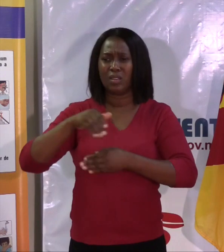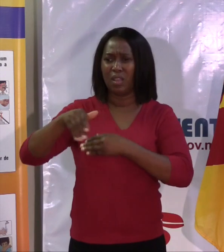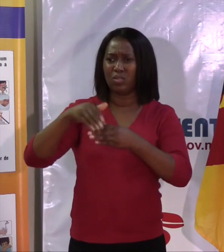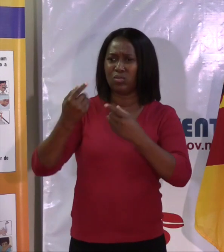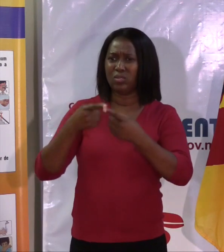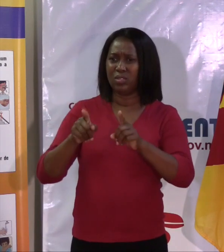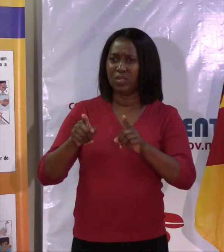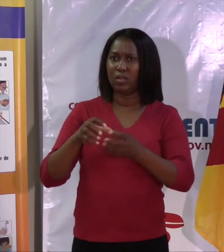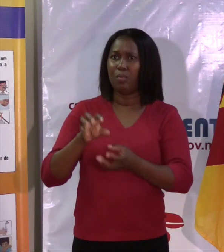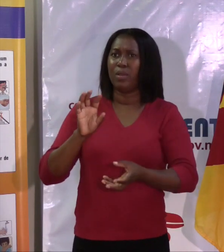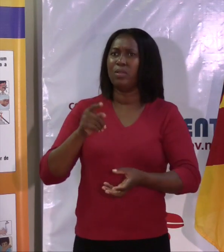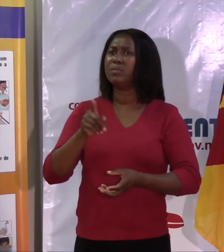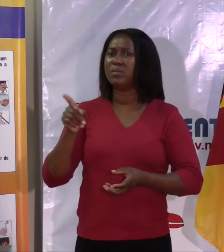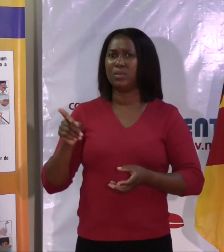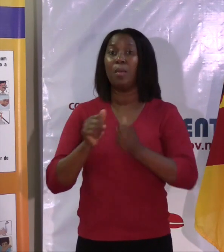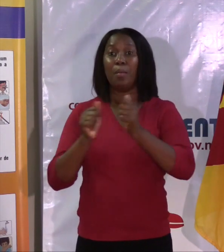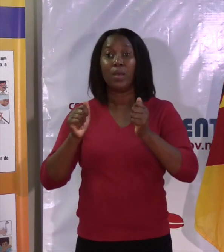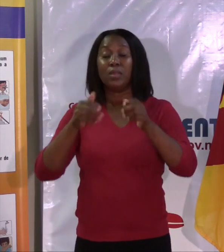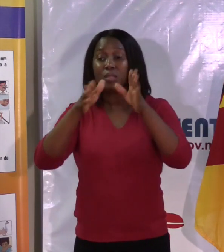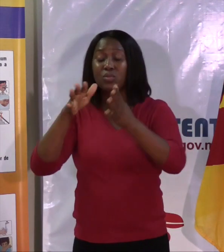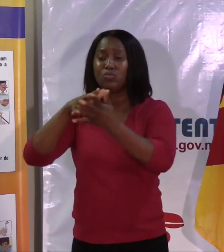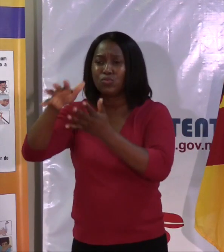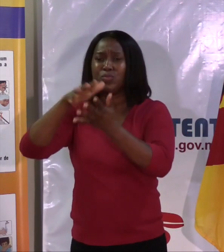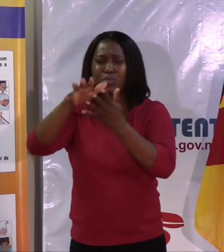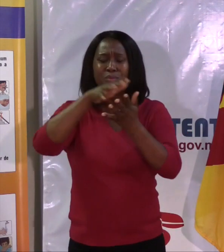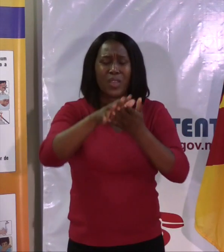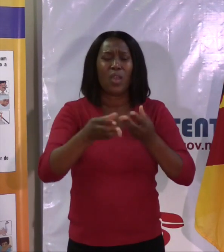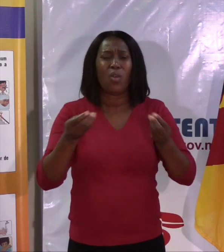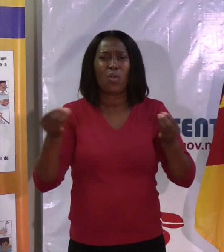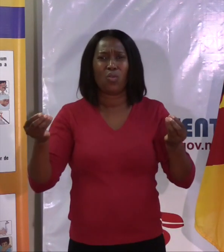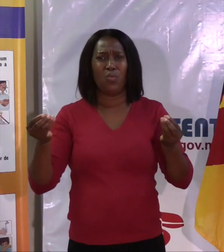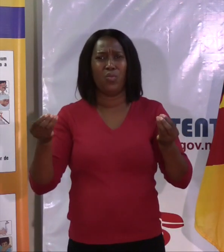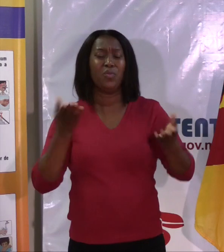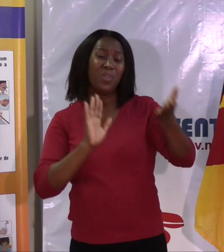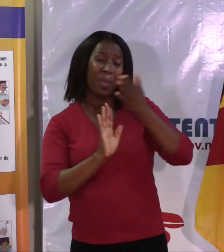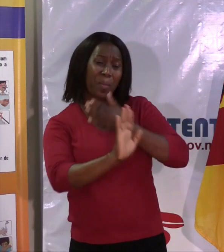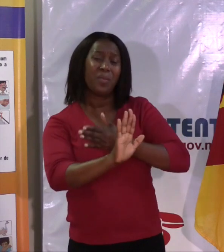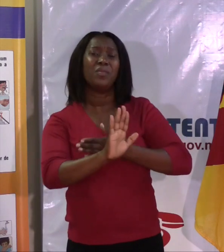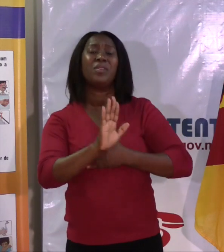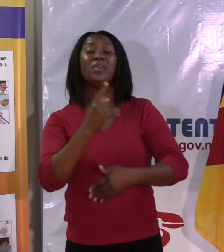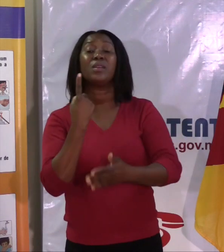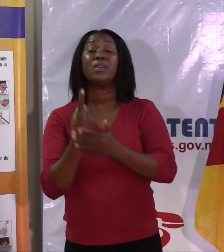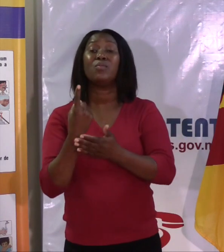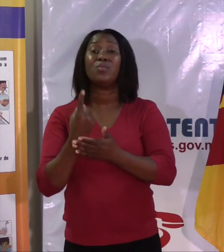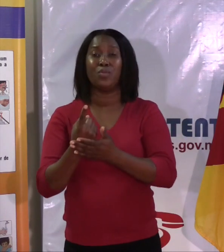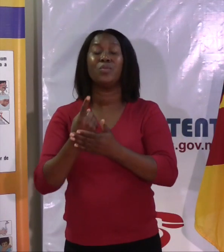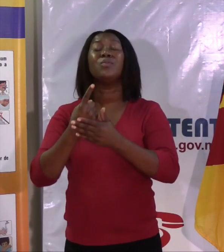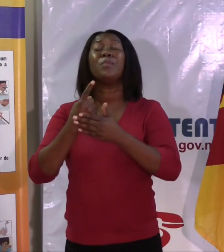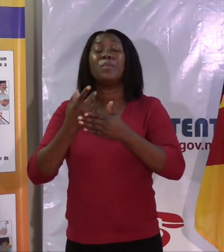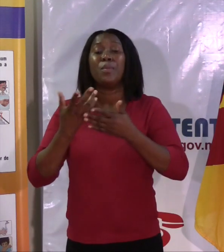preparada, informada, que, de facto, neste momento, a única forma de prevenção que a gente tem é a prevenção.